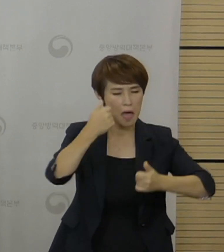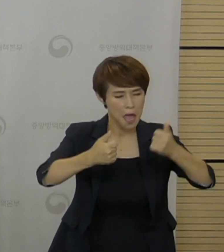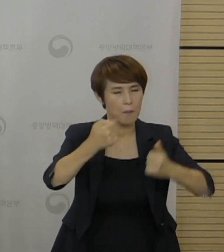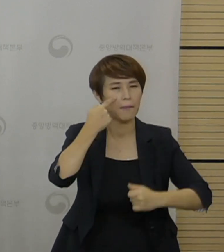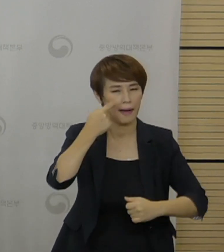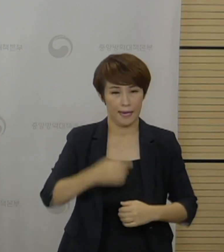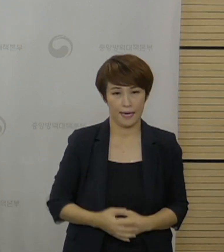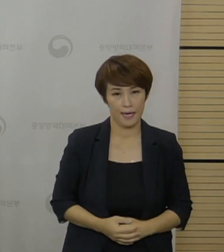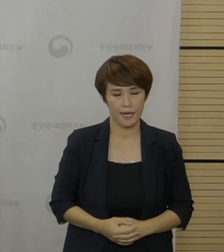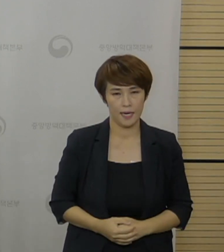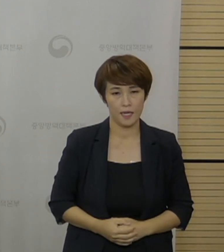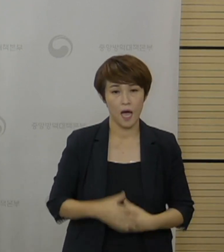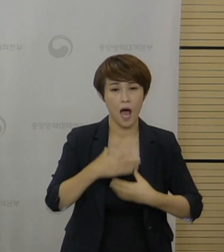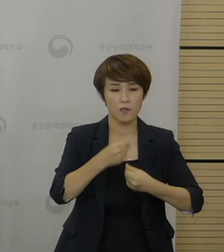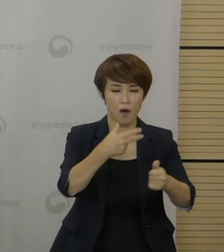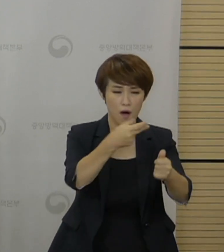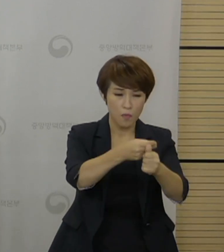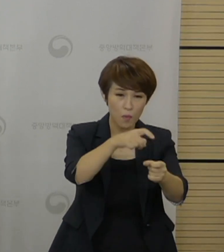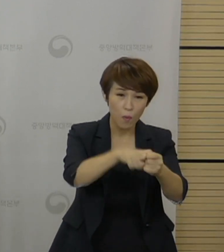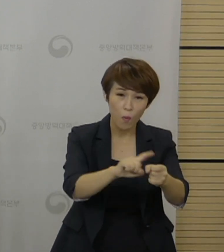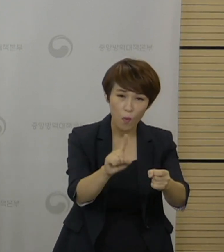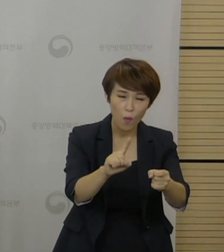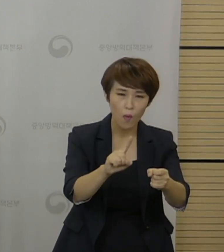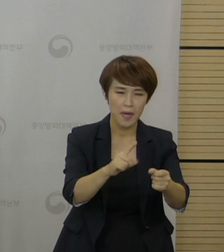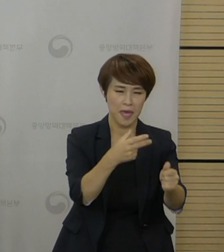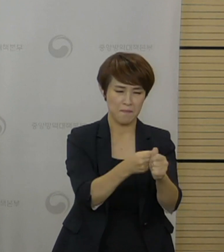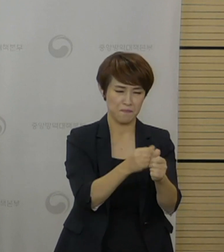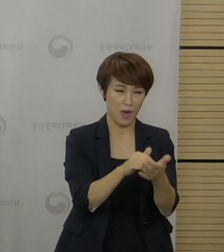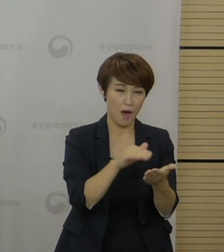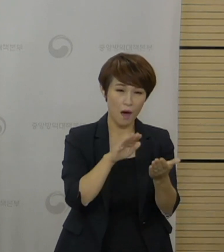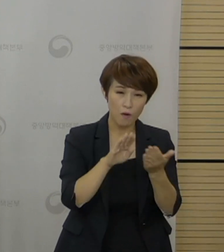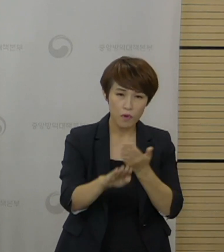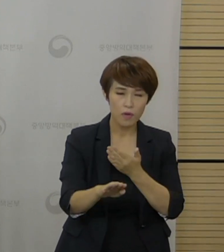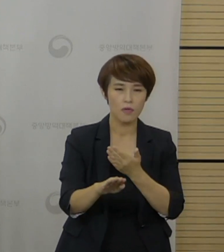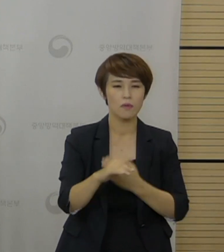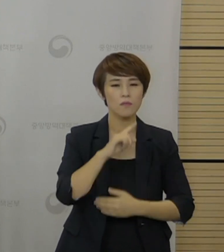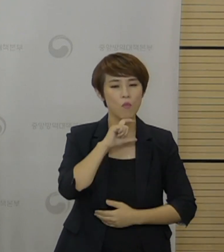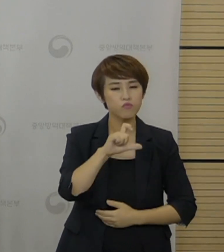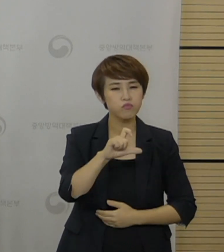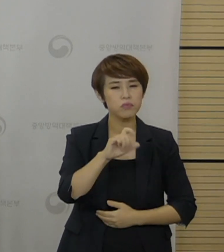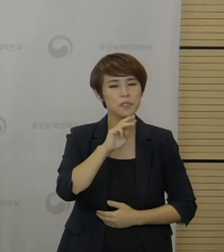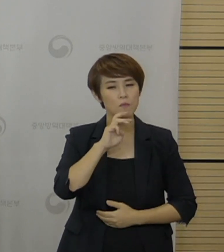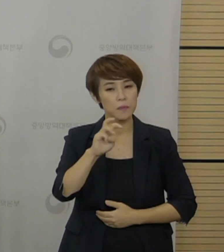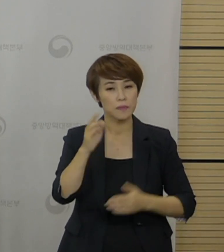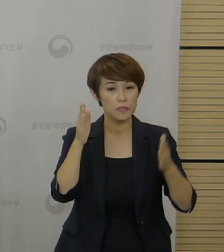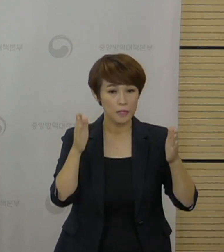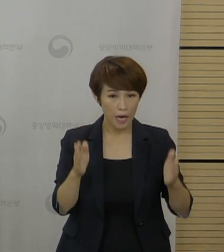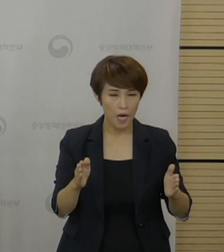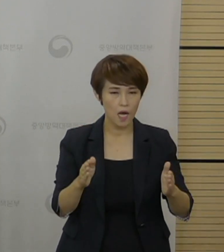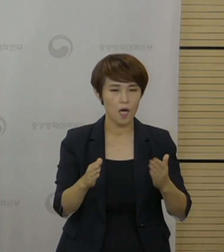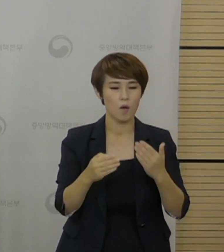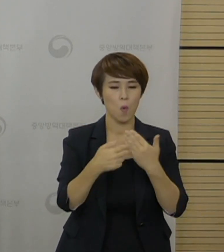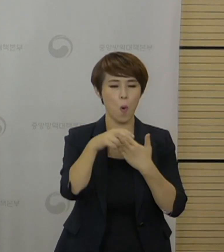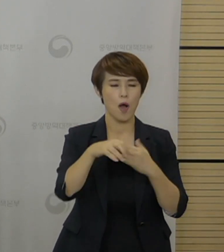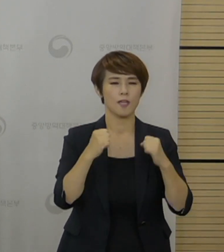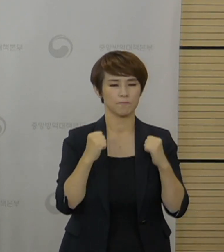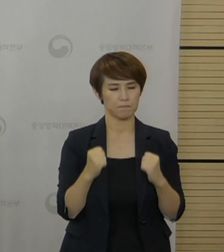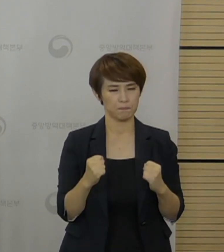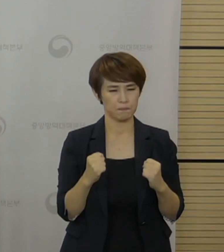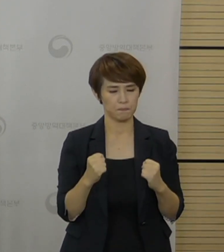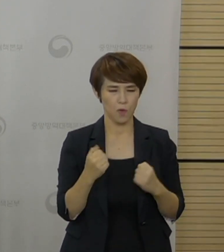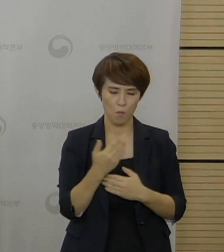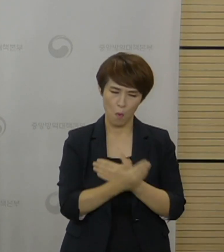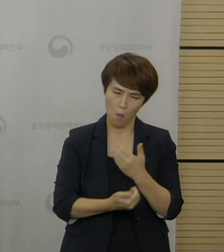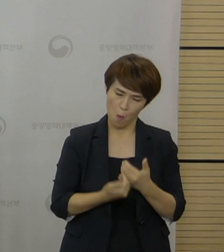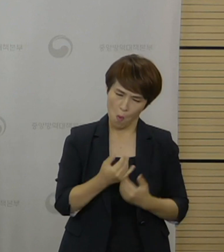추진단은 안전한 예방접종을 위해서 접종 후 15분에서 30분간은 접종기관에 머물고 이상반응 발생